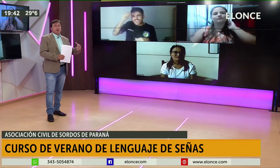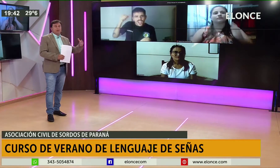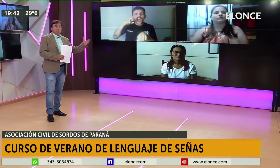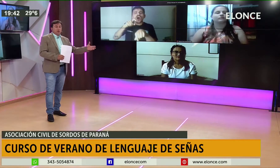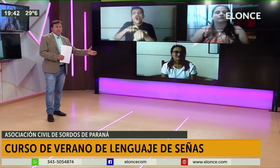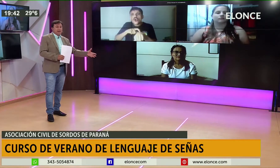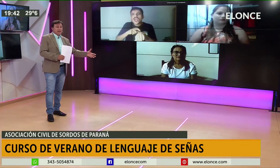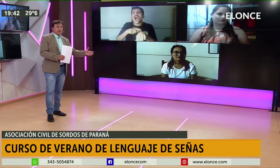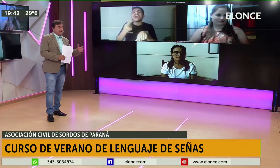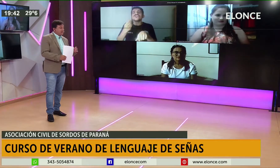es la metodología para inscribirse?